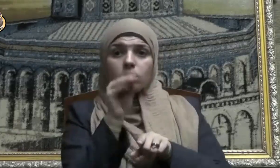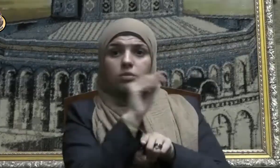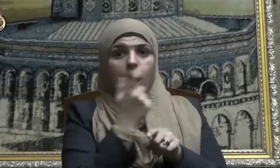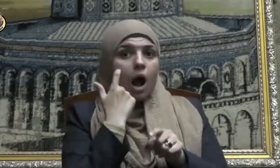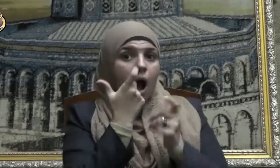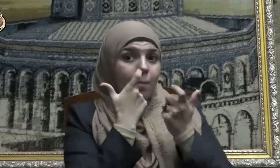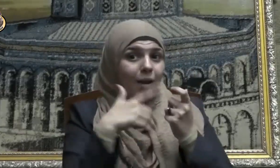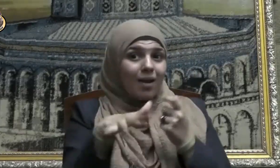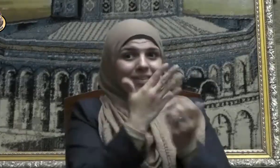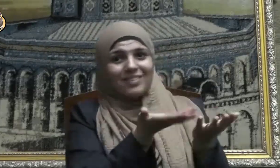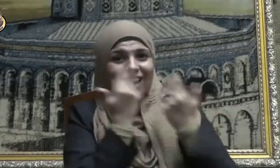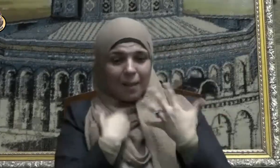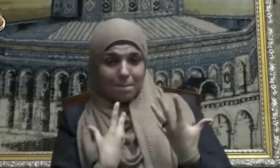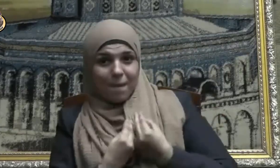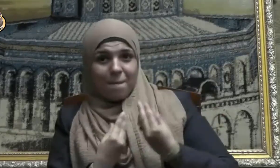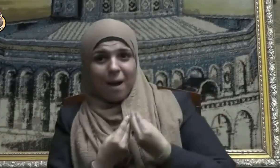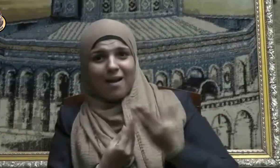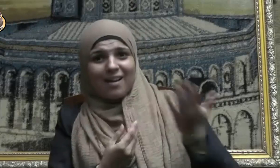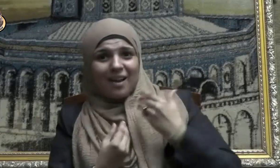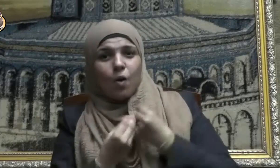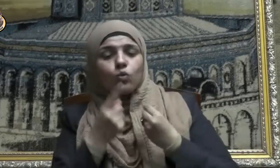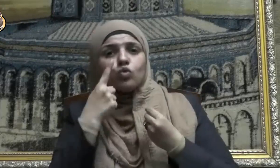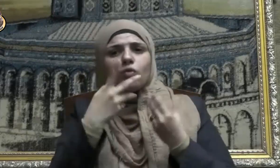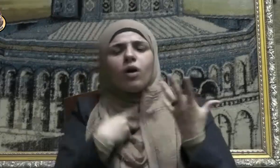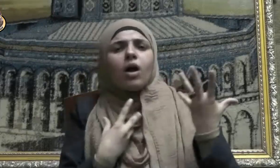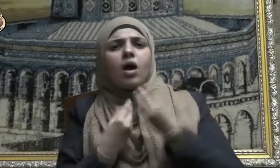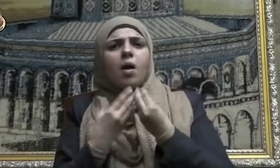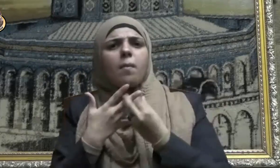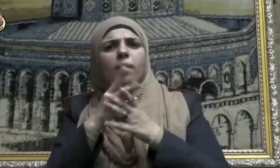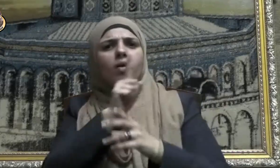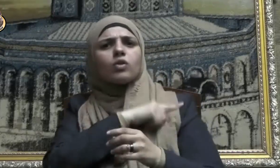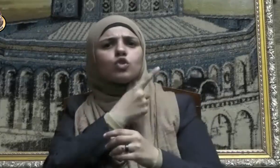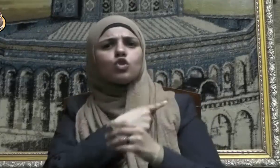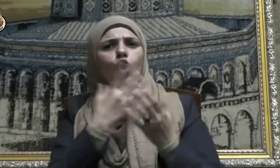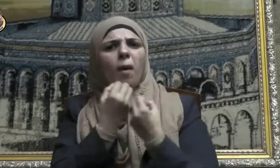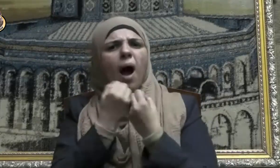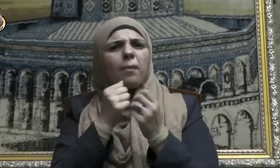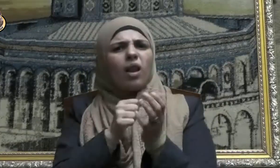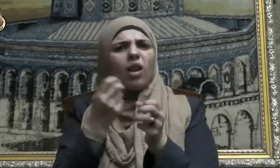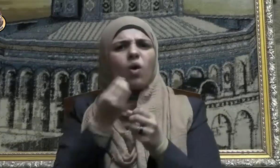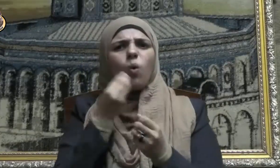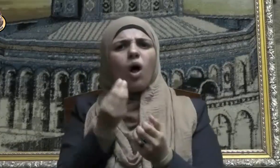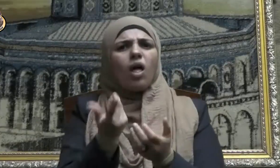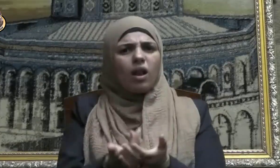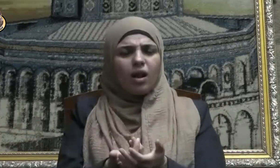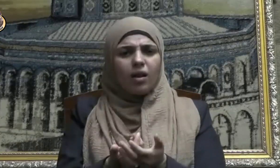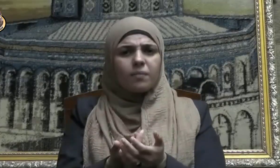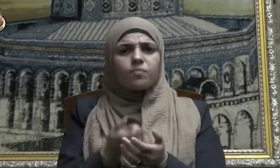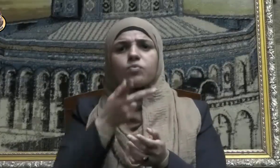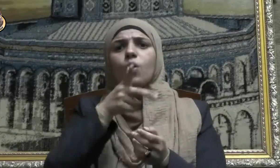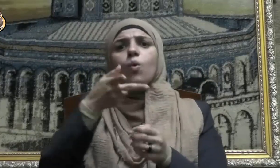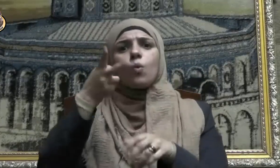إلينا ولا يأتون البأس إلا قليلا ومن صور الفساد